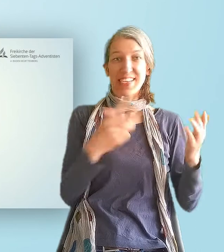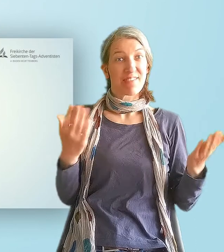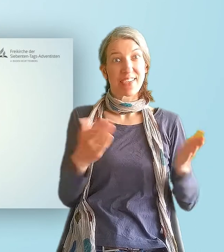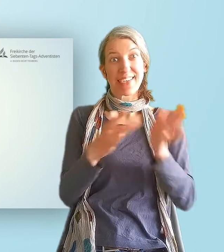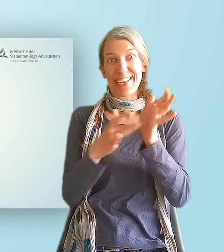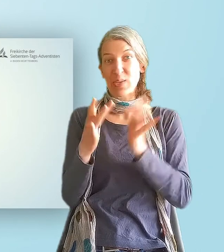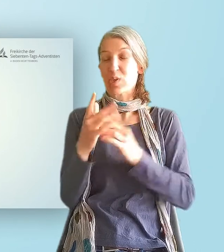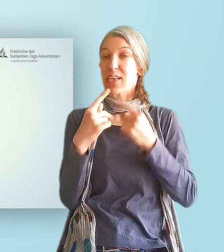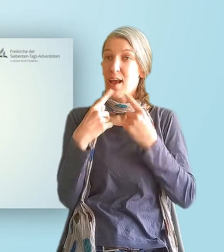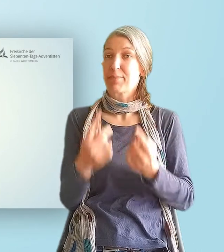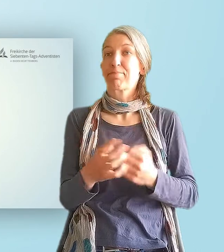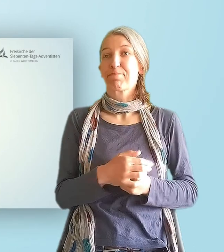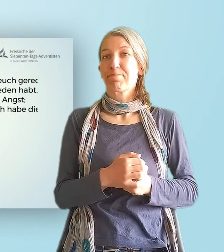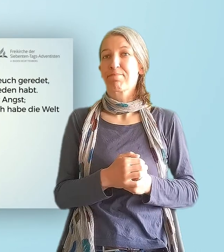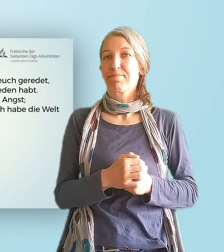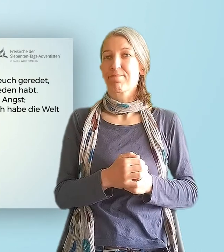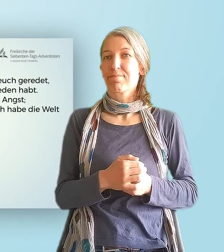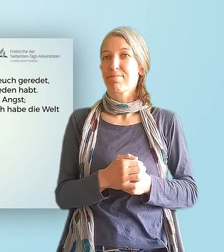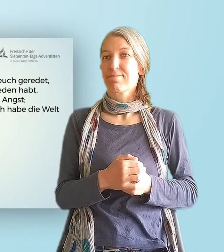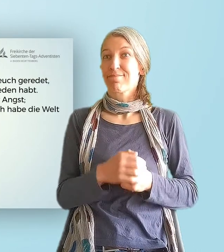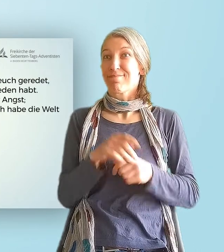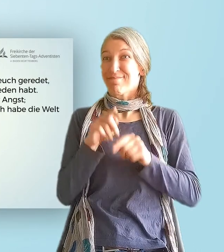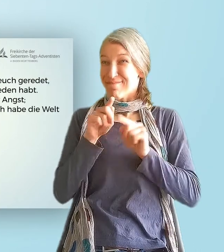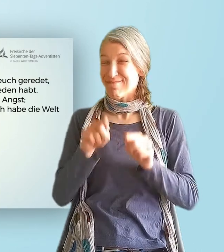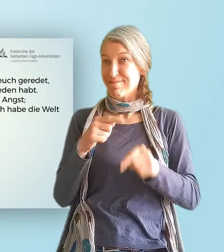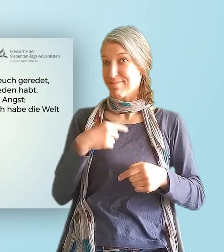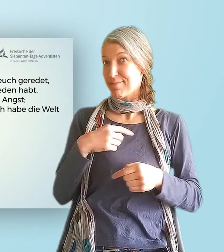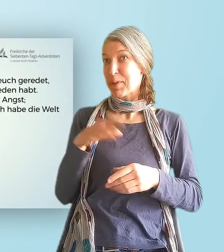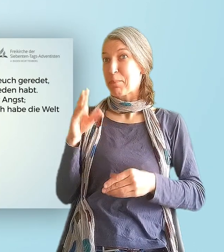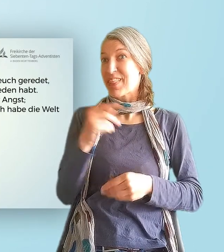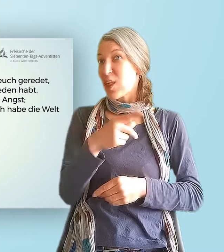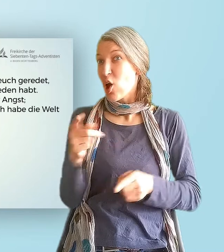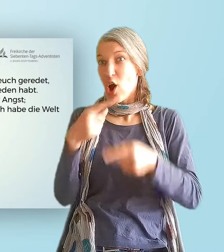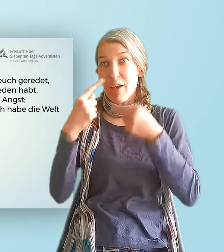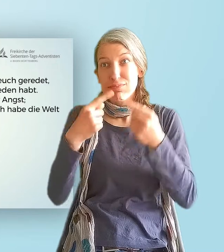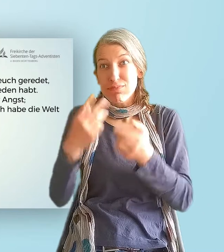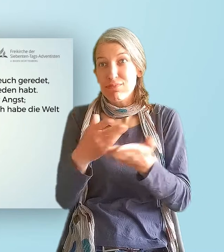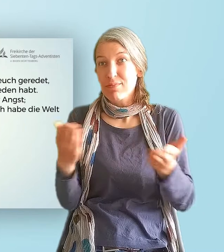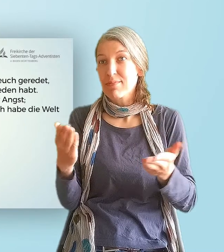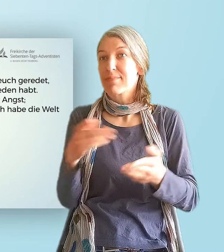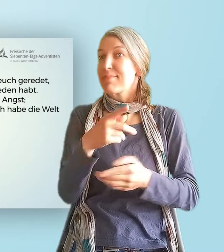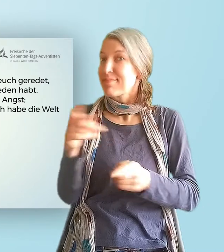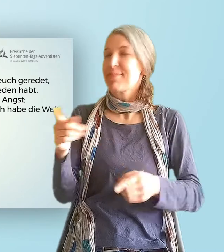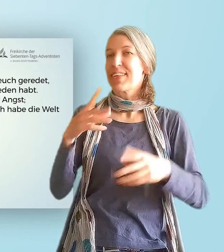sagt dort, das habe ich mit euch geredet, damit ihr Frieden in mir habt.